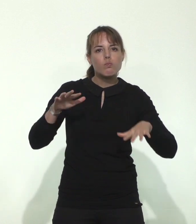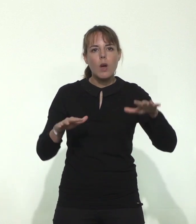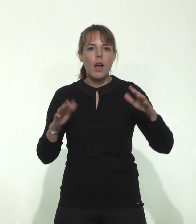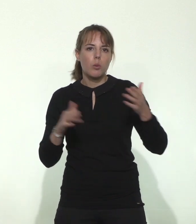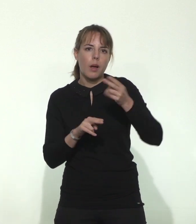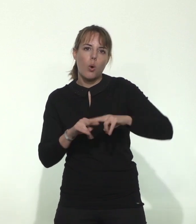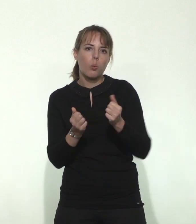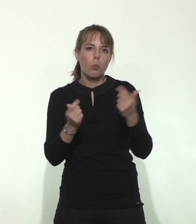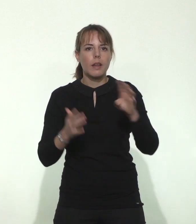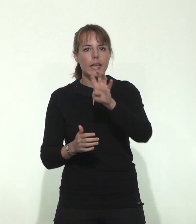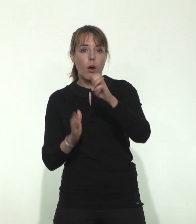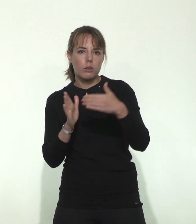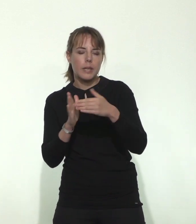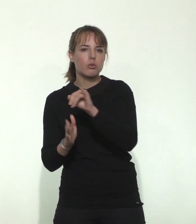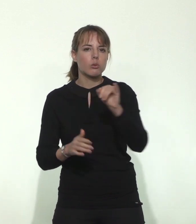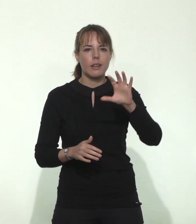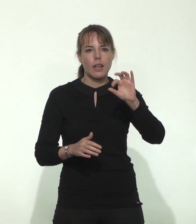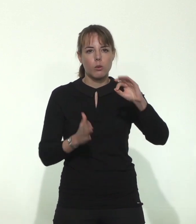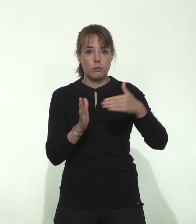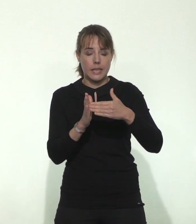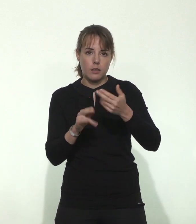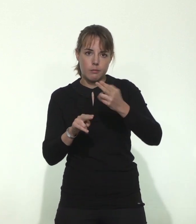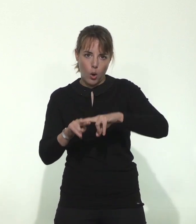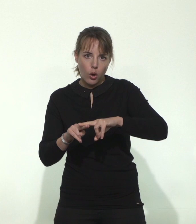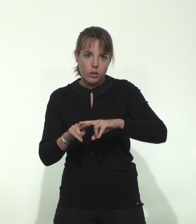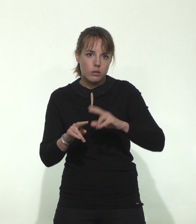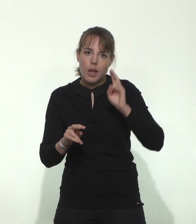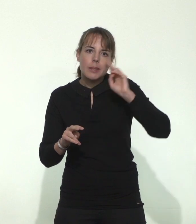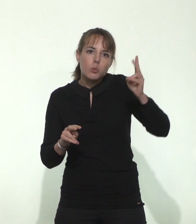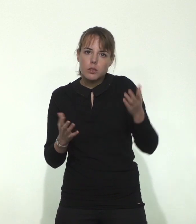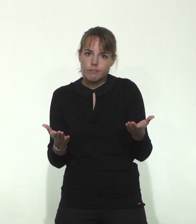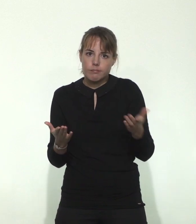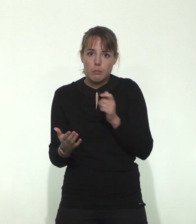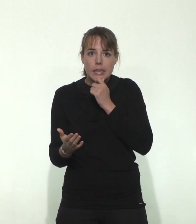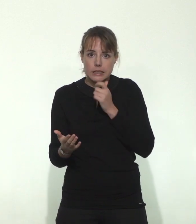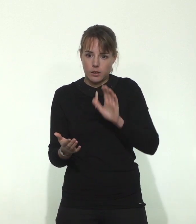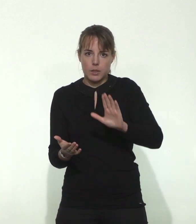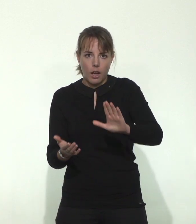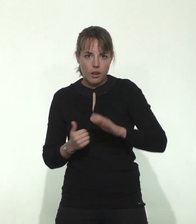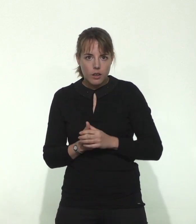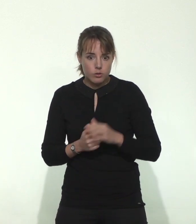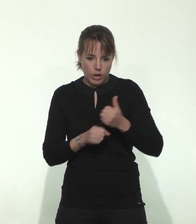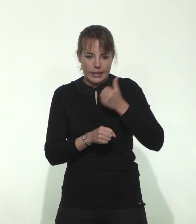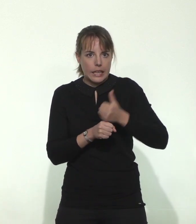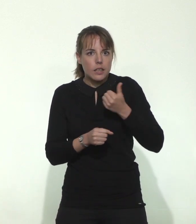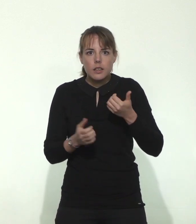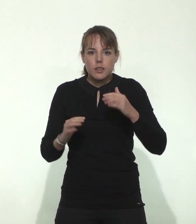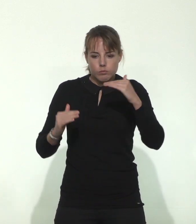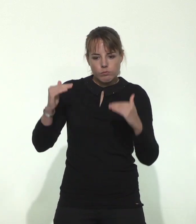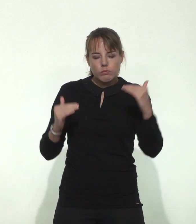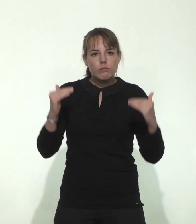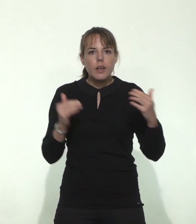varient globalement entre 40 000 et 50 000 morts au cours du mois de mars, cette variation étant observée chaque année en fonction